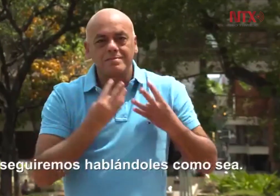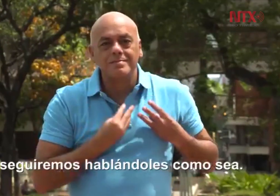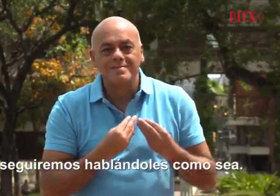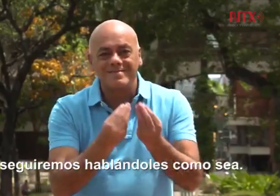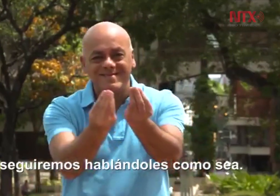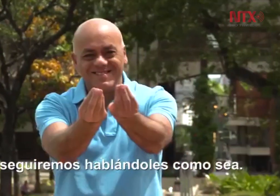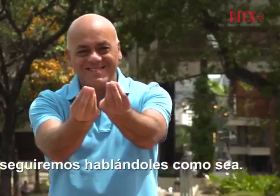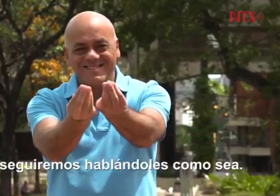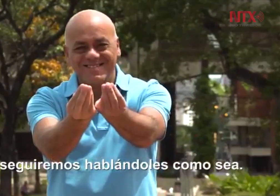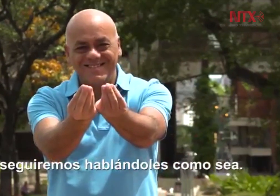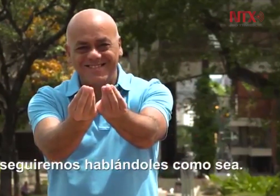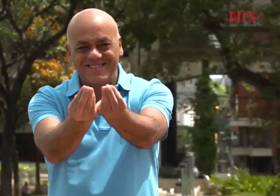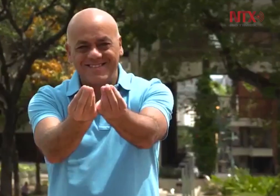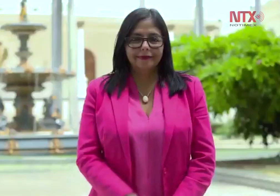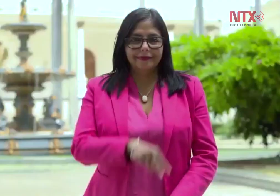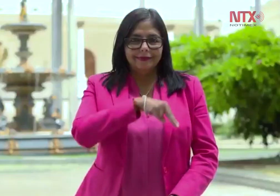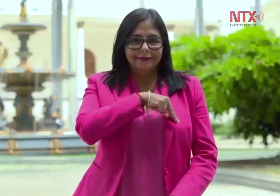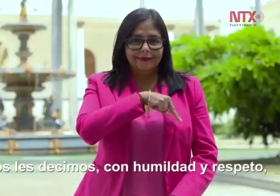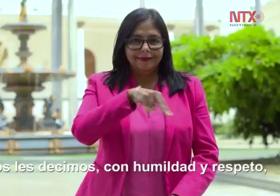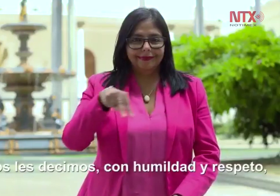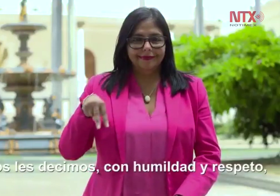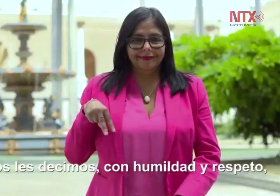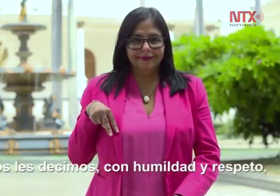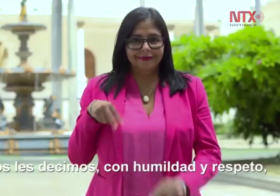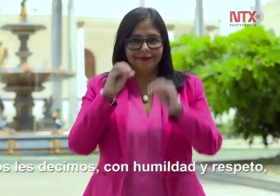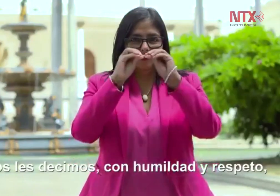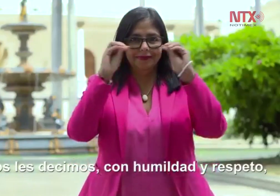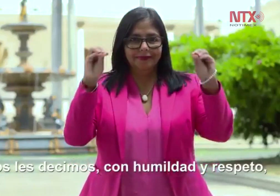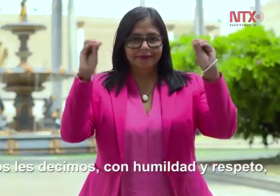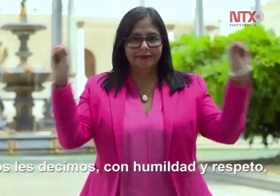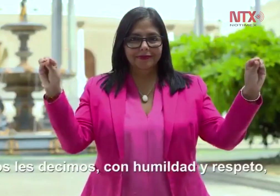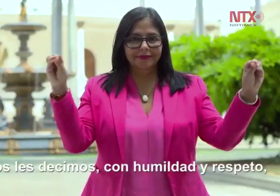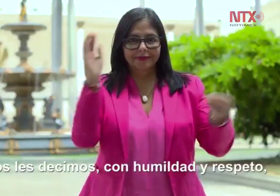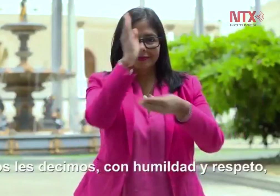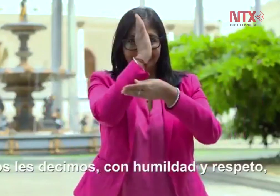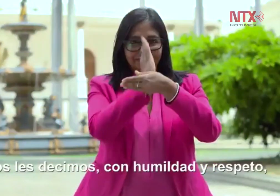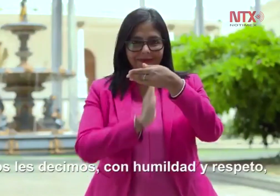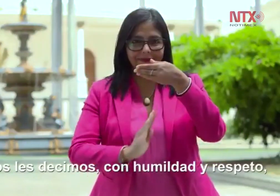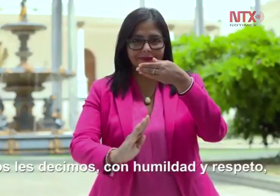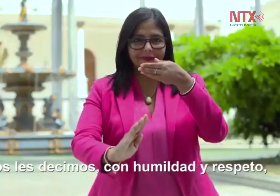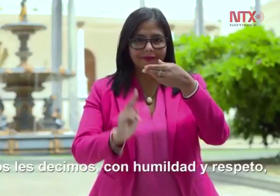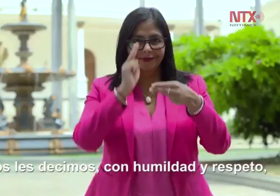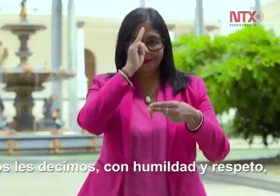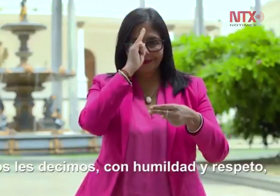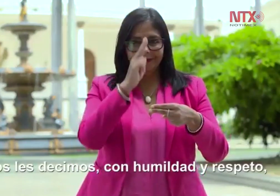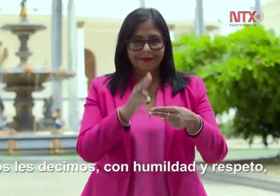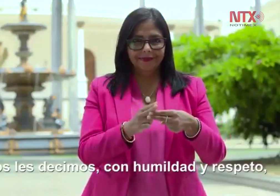comenzó en punto de lo anunciado y en 90 segundos el mandatario y varios miembros de su gabinete, incluida su esposa, emitieron el mensaje anunciado